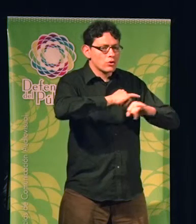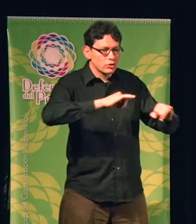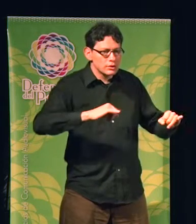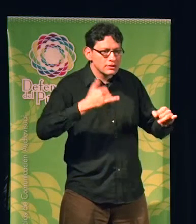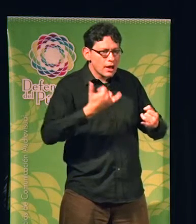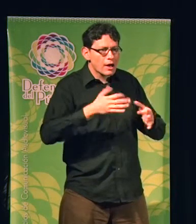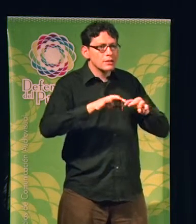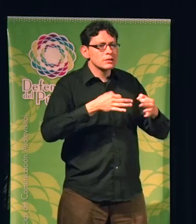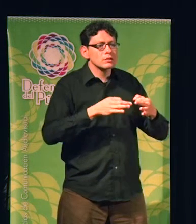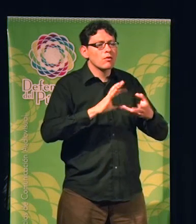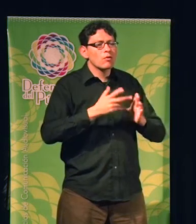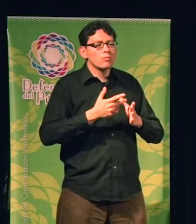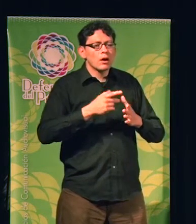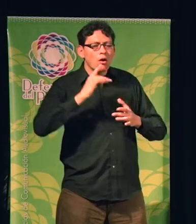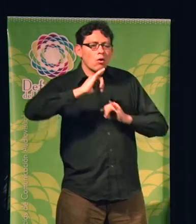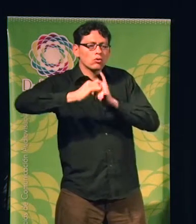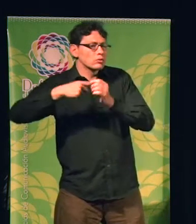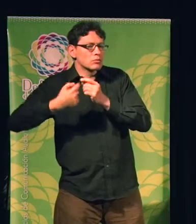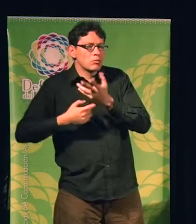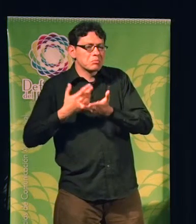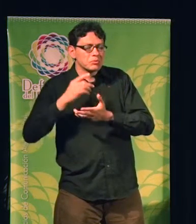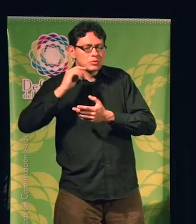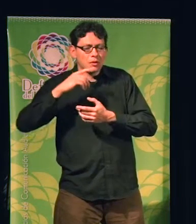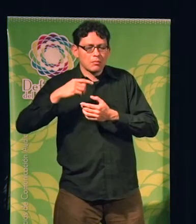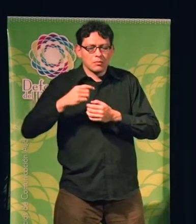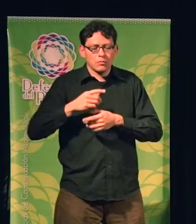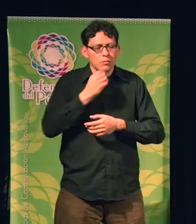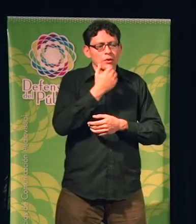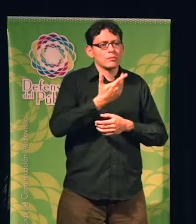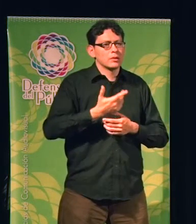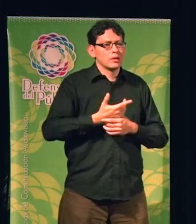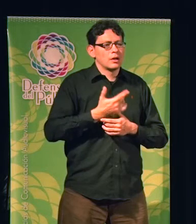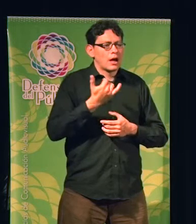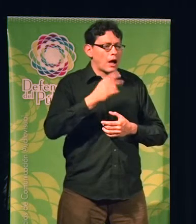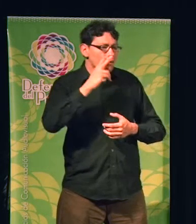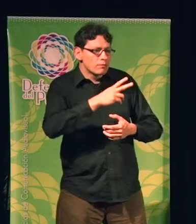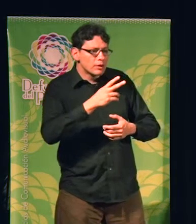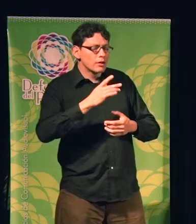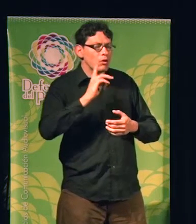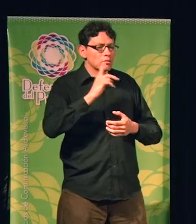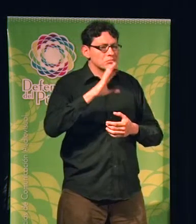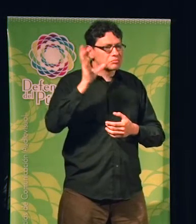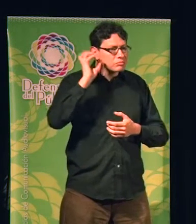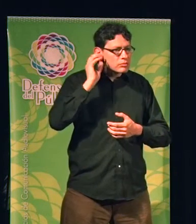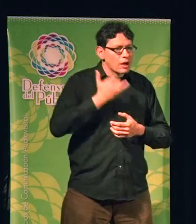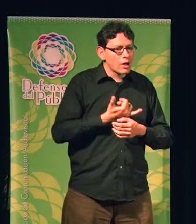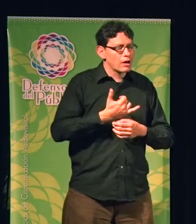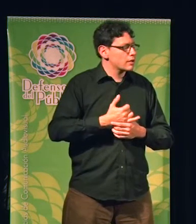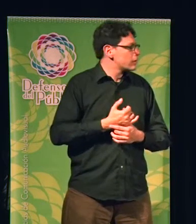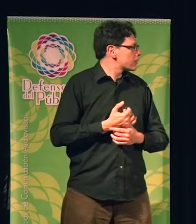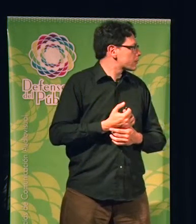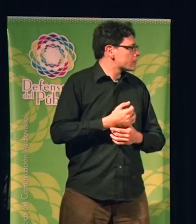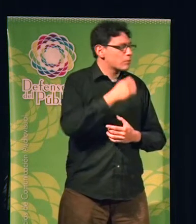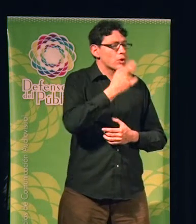anécdotas. Esto de, hemos escuchado todos y todas seguramente, esto de en la